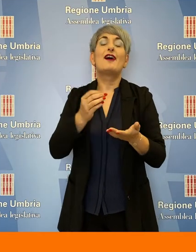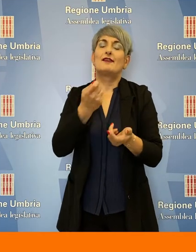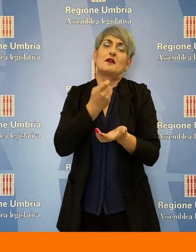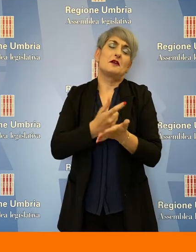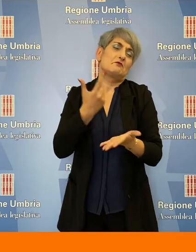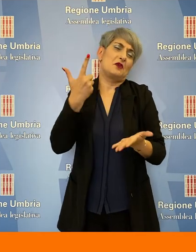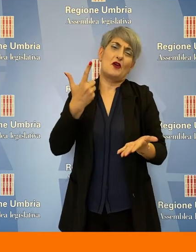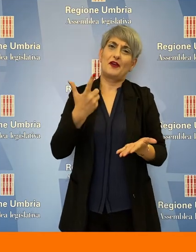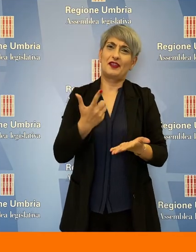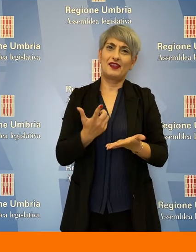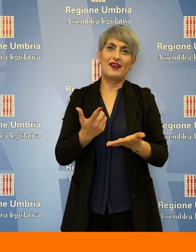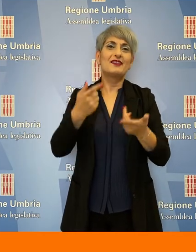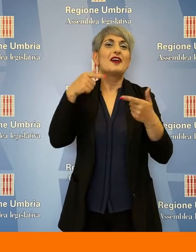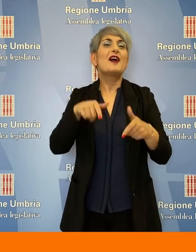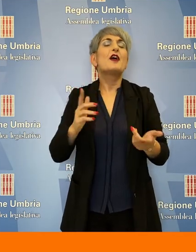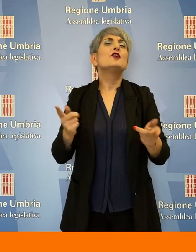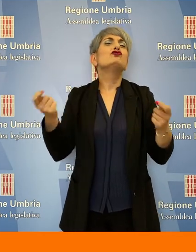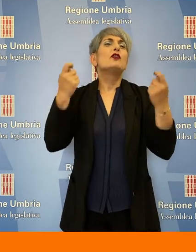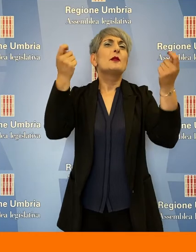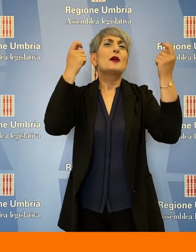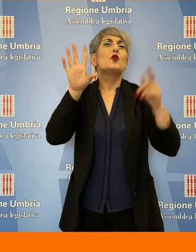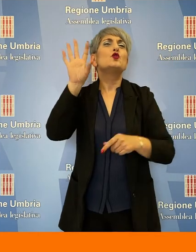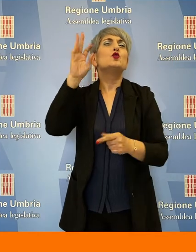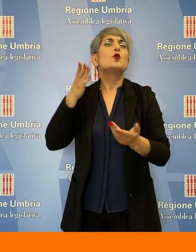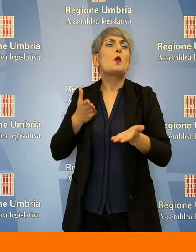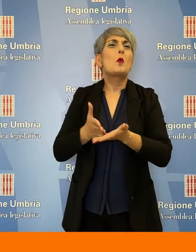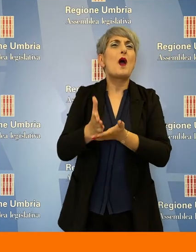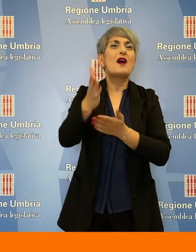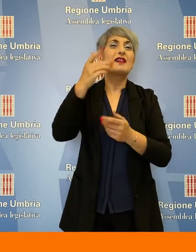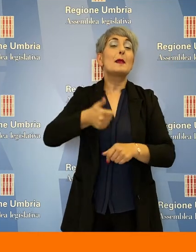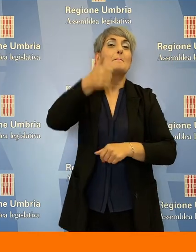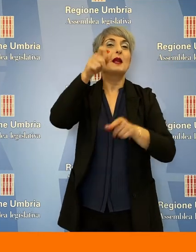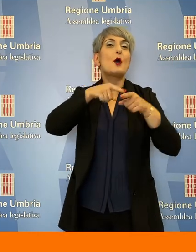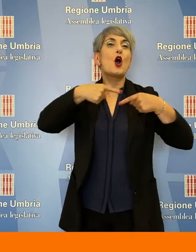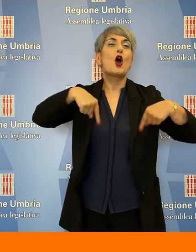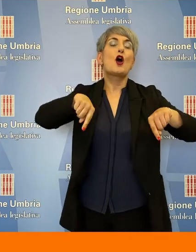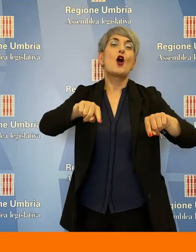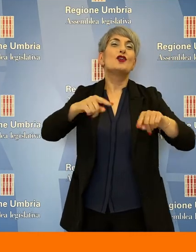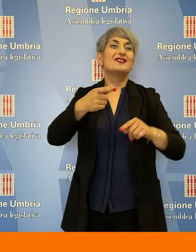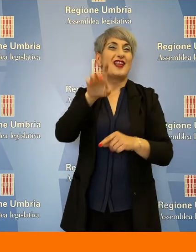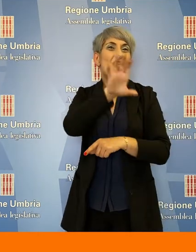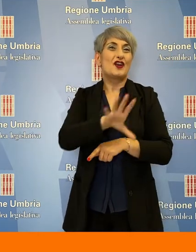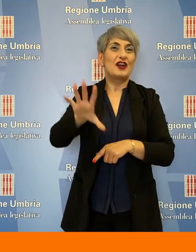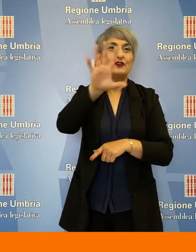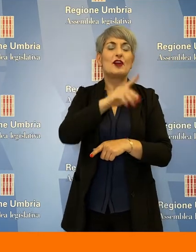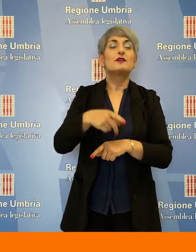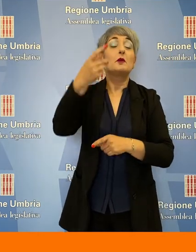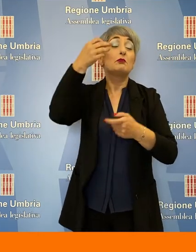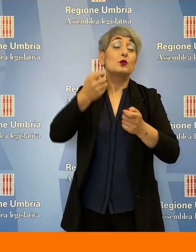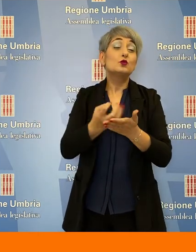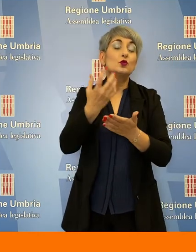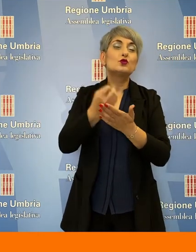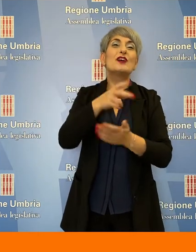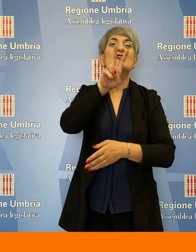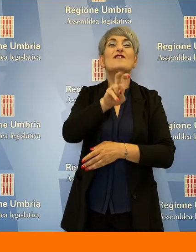molto importante perché abbiamo celebrato i 50 anni del primo insediamento del Consiglio regionale. È avvenuto il 20 luglio del 1970,